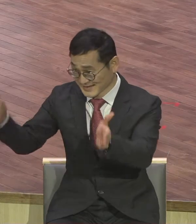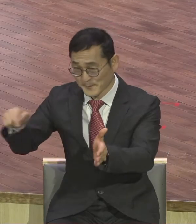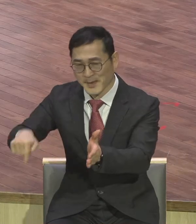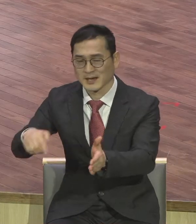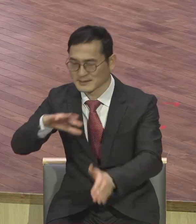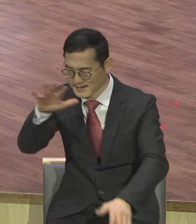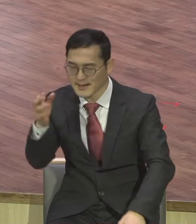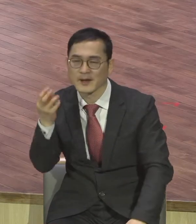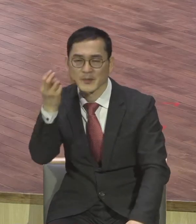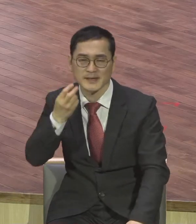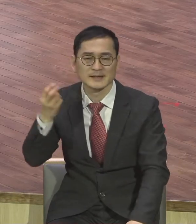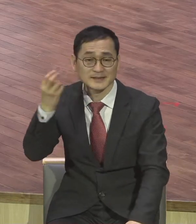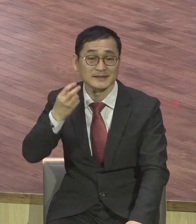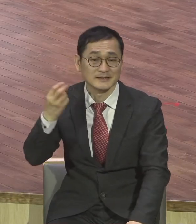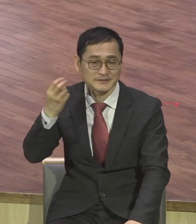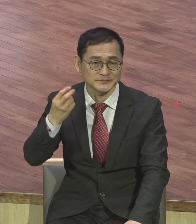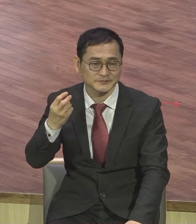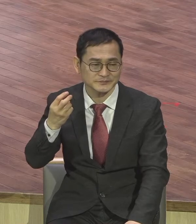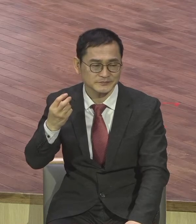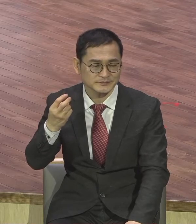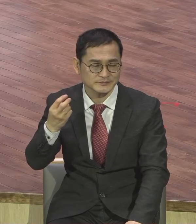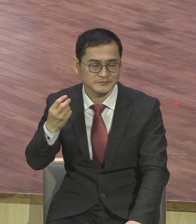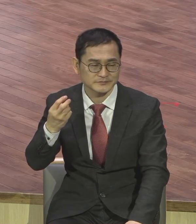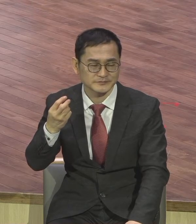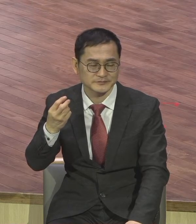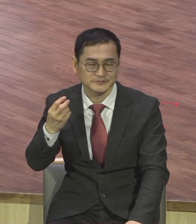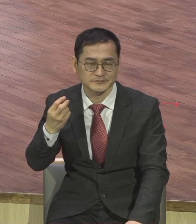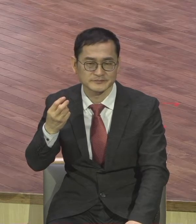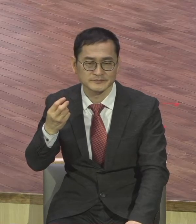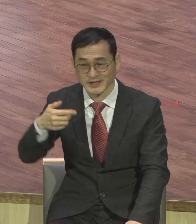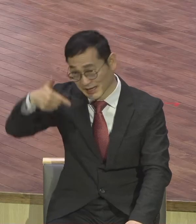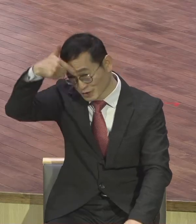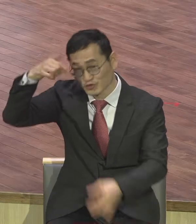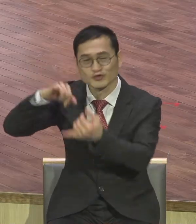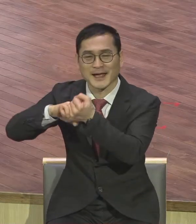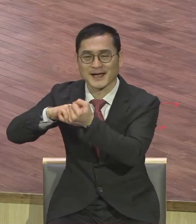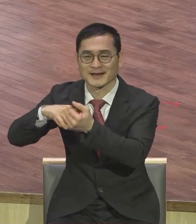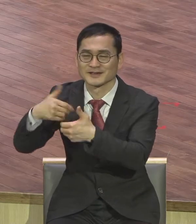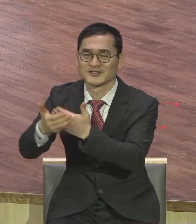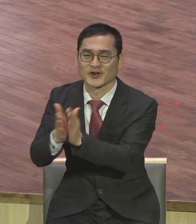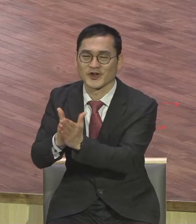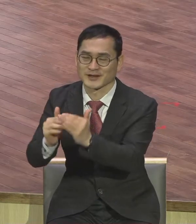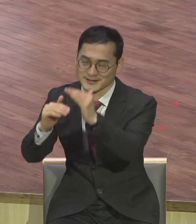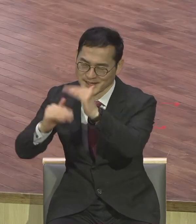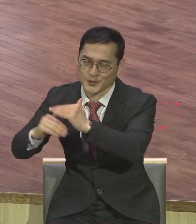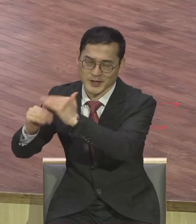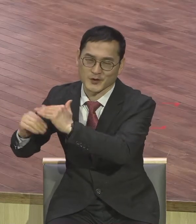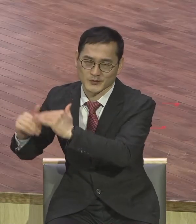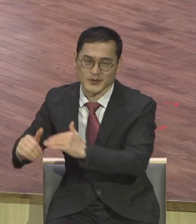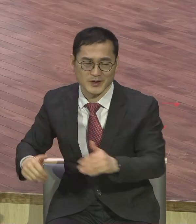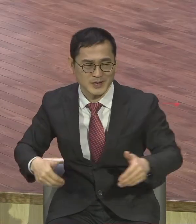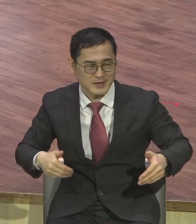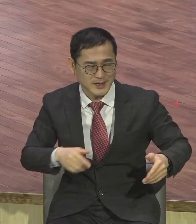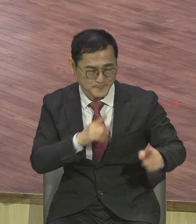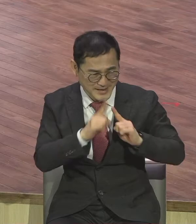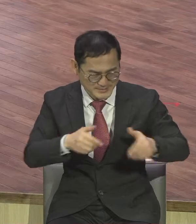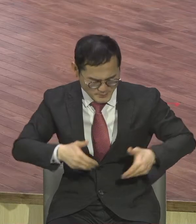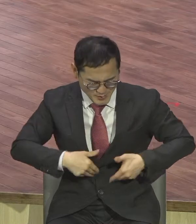두루마리 성경이 구약에 꽉 있는데 이거를 그때 그때 필요할 때마다 탁탁 빼어서